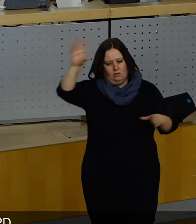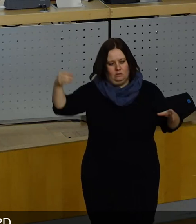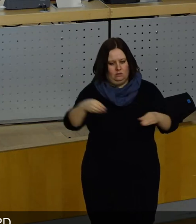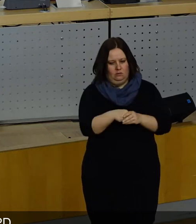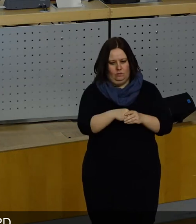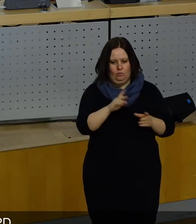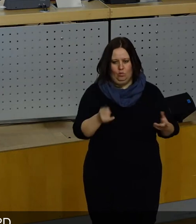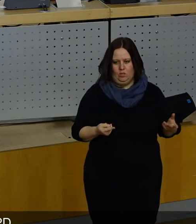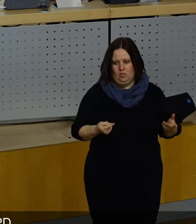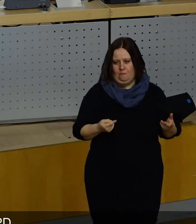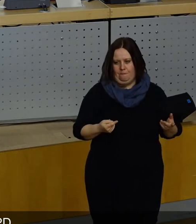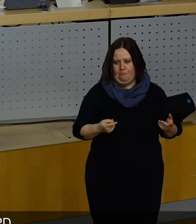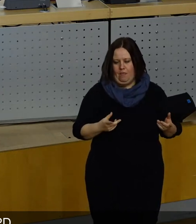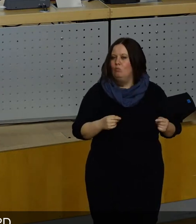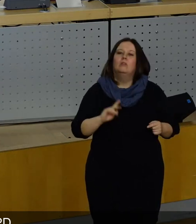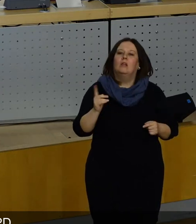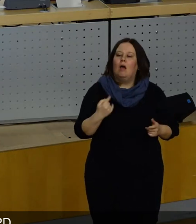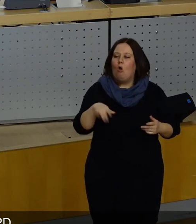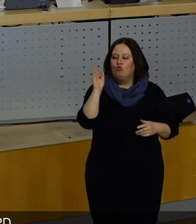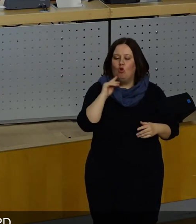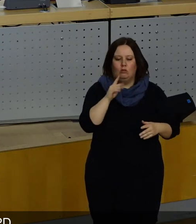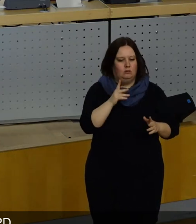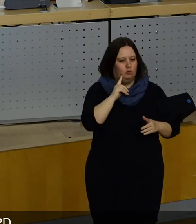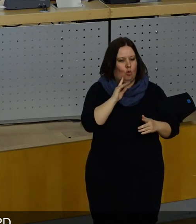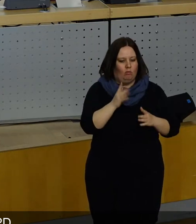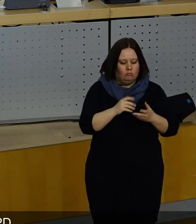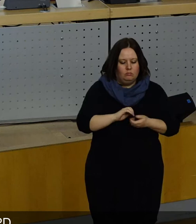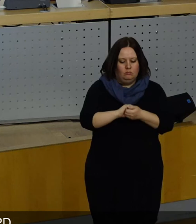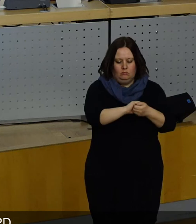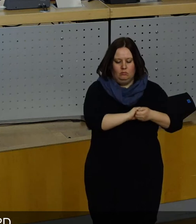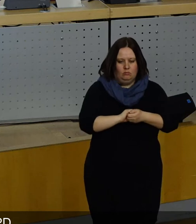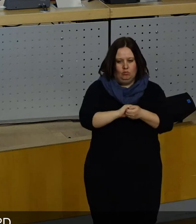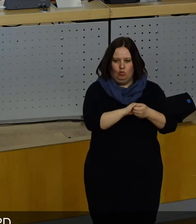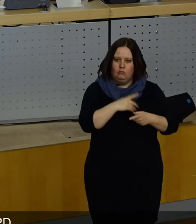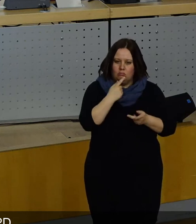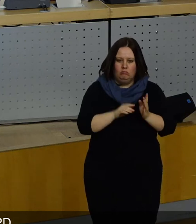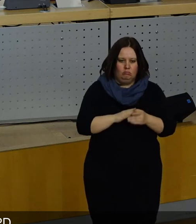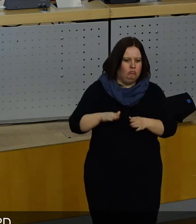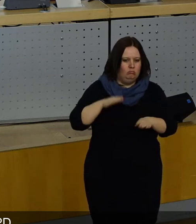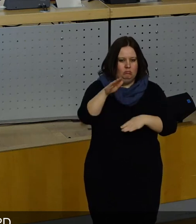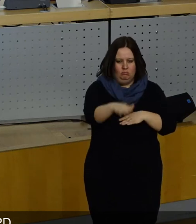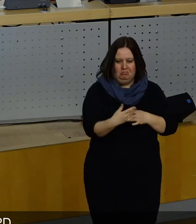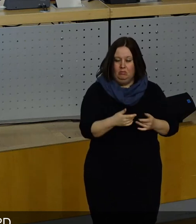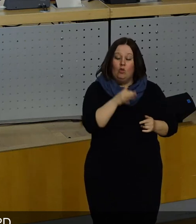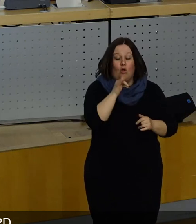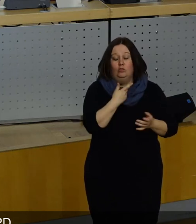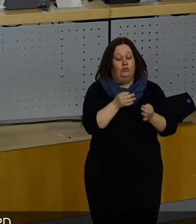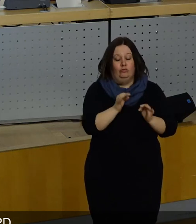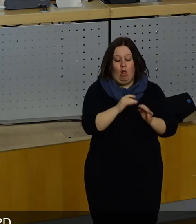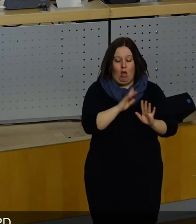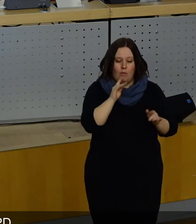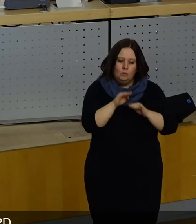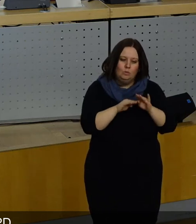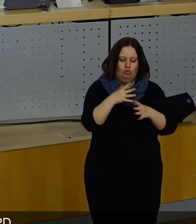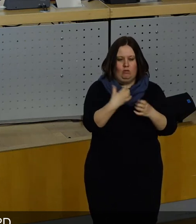Geschäftsbereich zusammenfassen. Da sind wir beim Ausschöpfen dieser Synergien in dieser kurzen Zeit, wie wir diesen Geschäftsbereich jetzt haben, noch nicht annähernd so weit